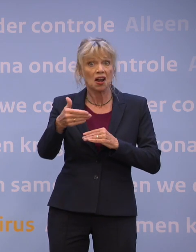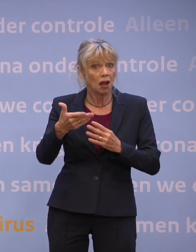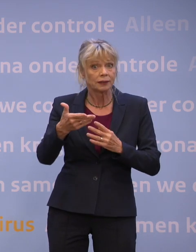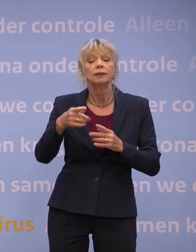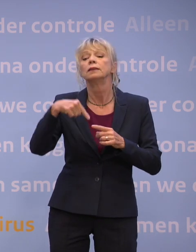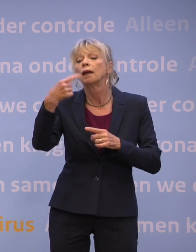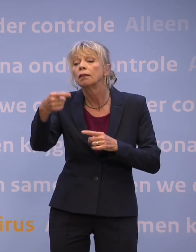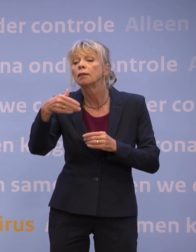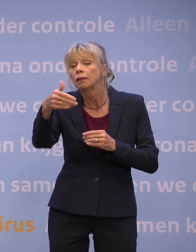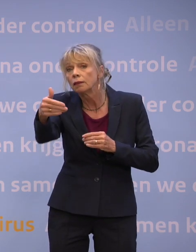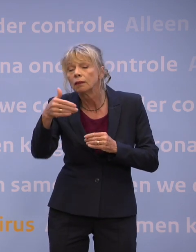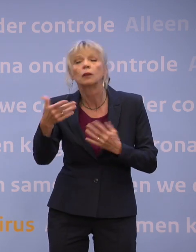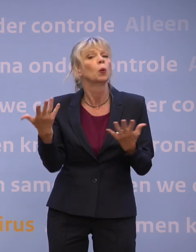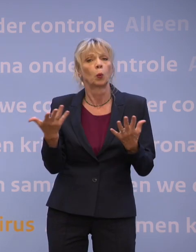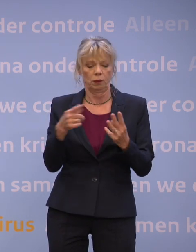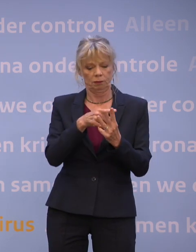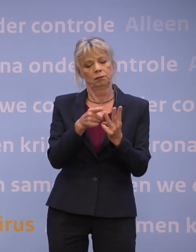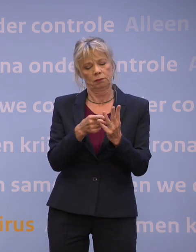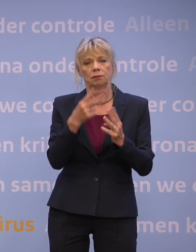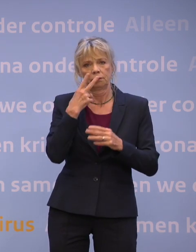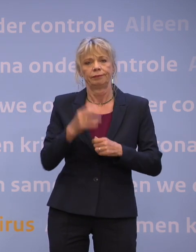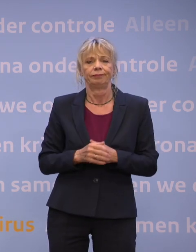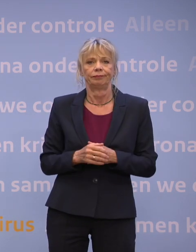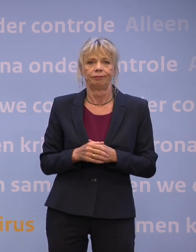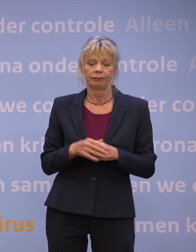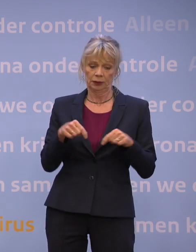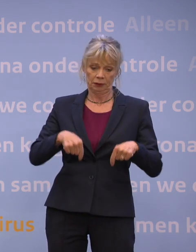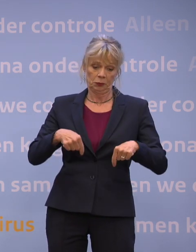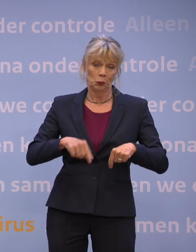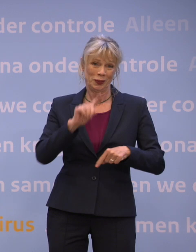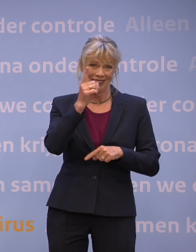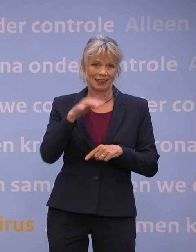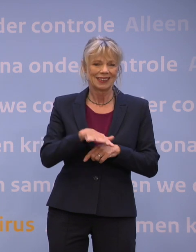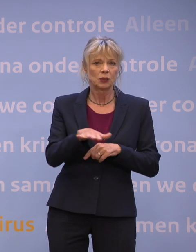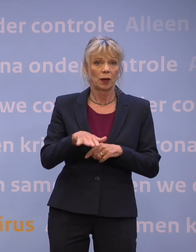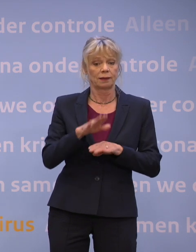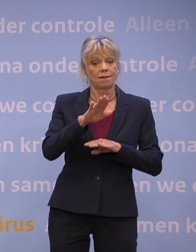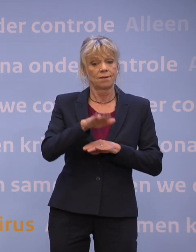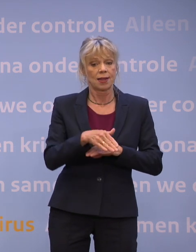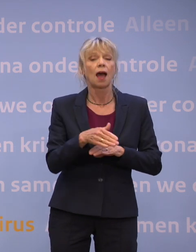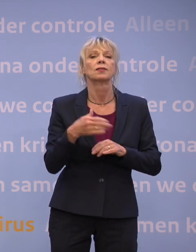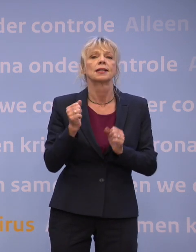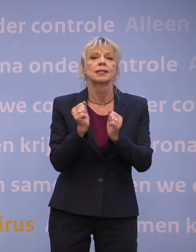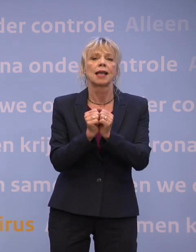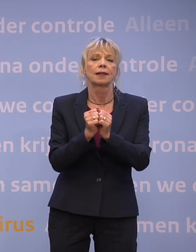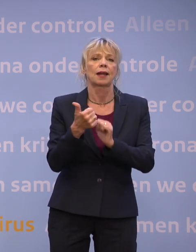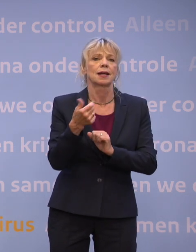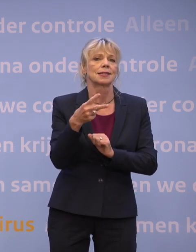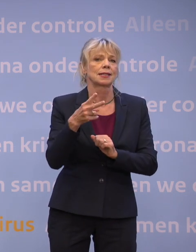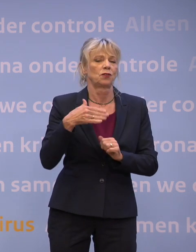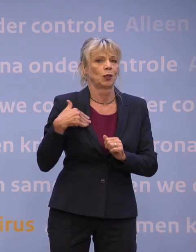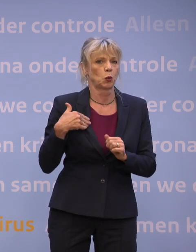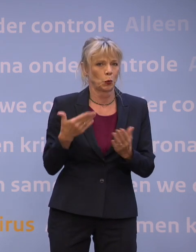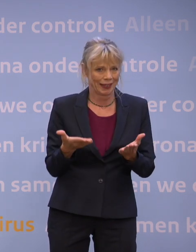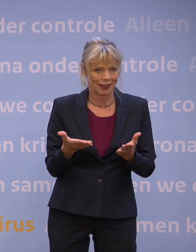periode daarna. Maar nu eerst de situatie vanaf zaterdag 26 juni. Vanaf die dag